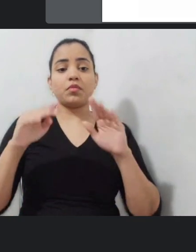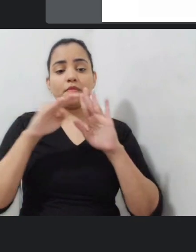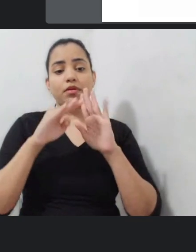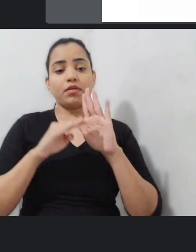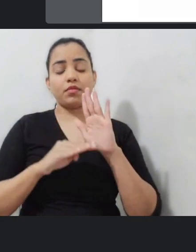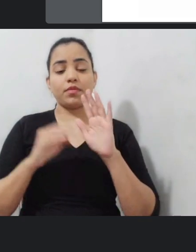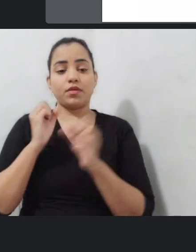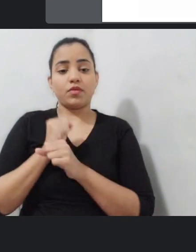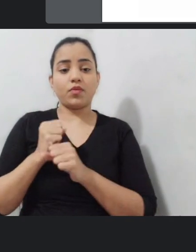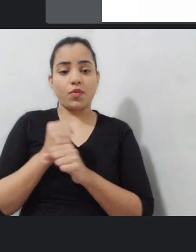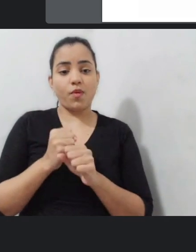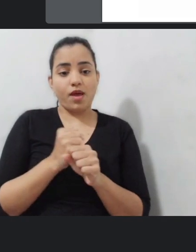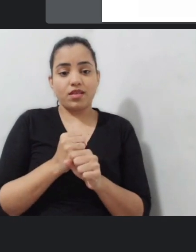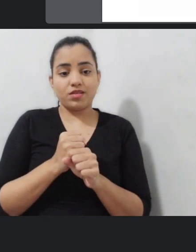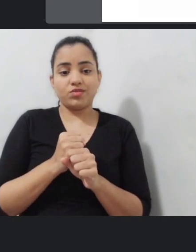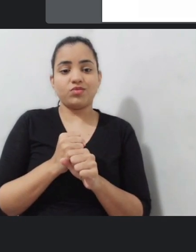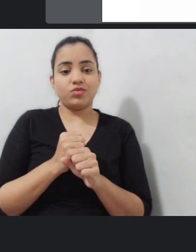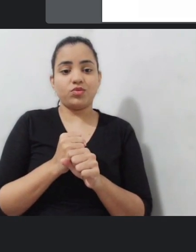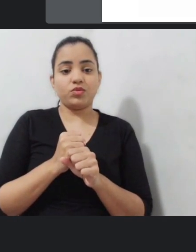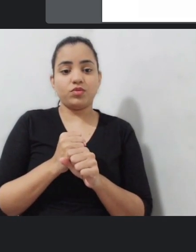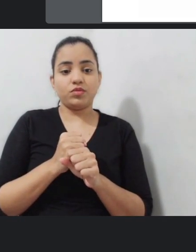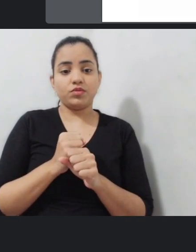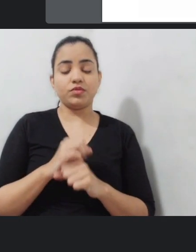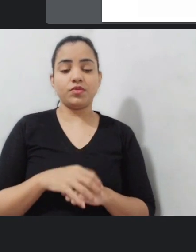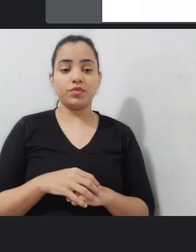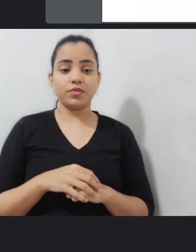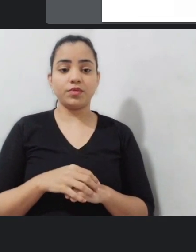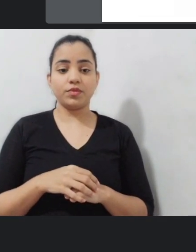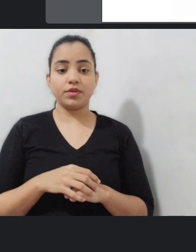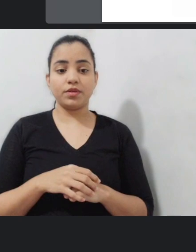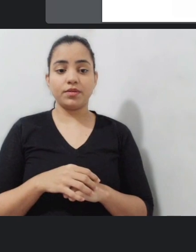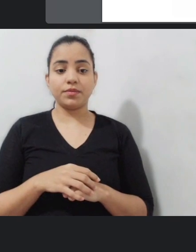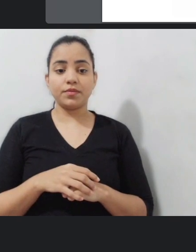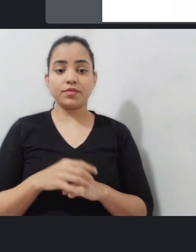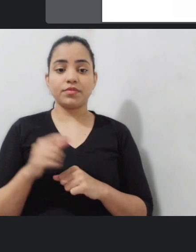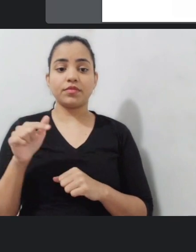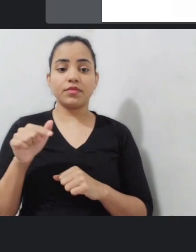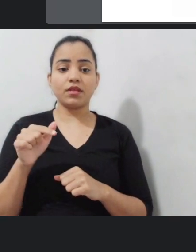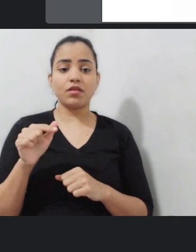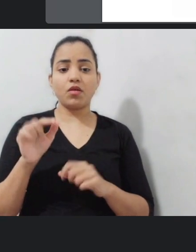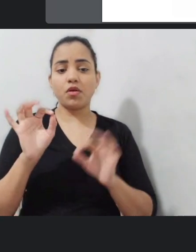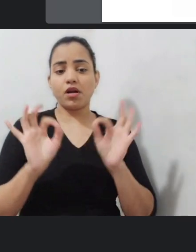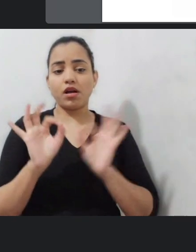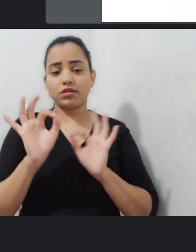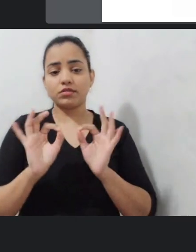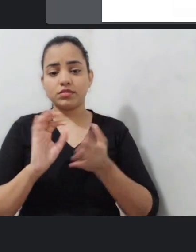designa o orçamento e programas,